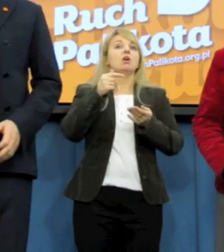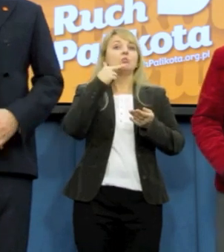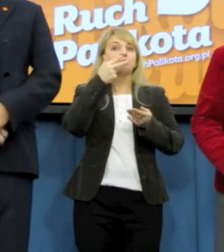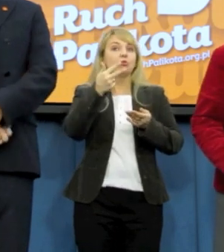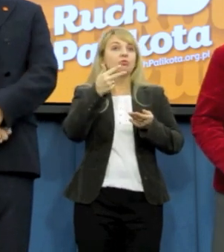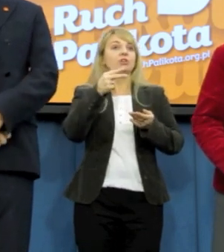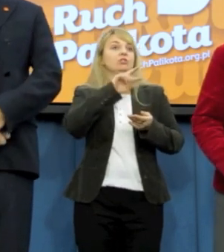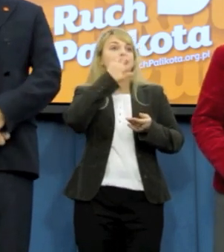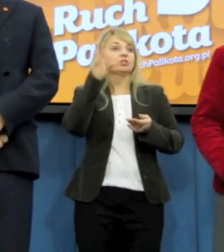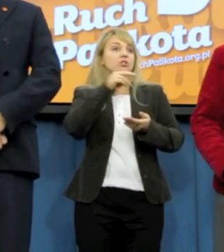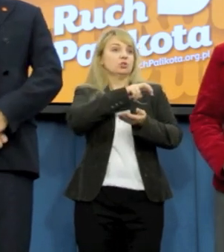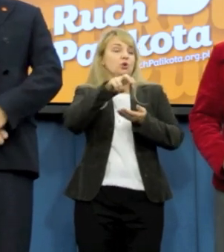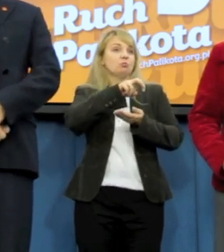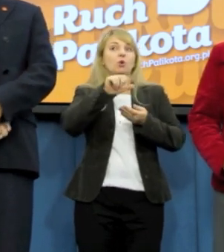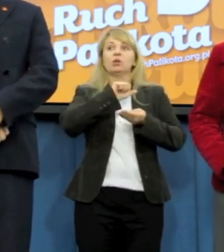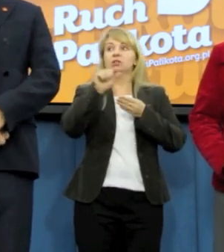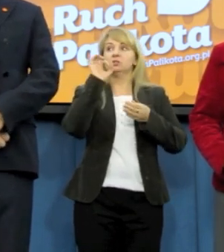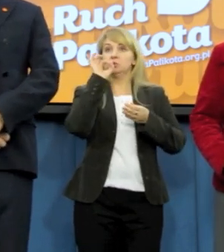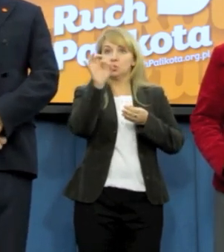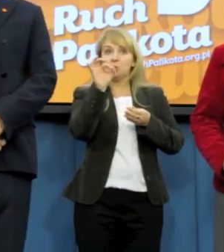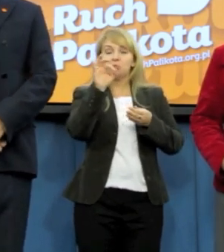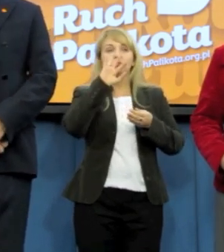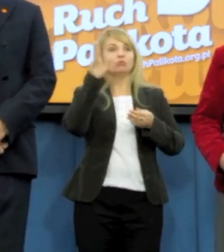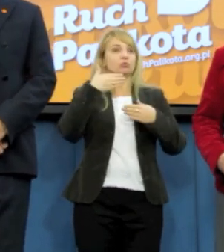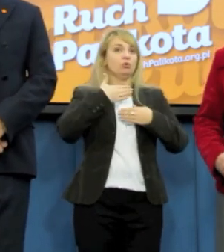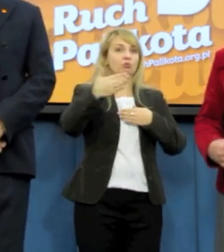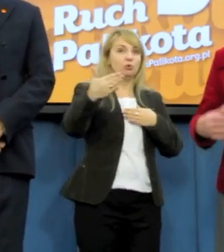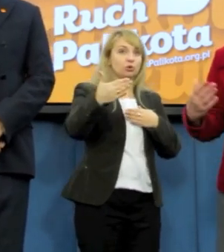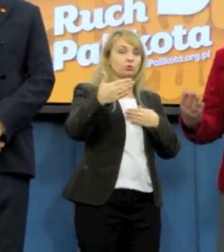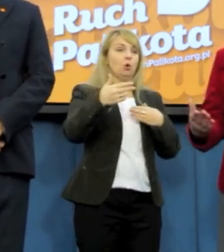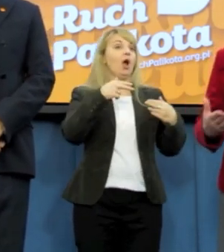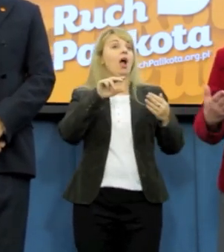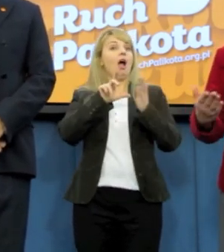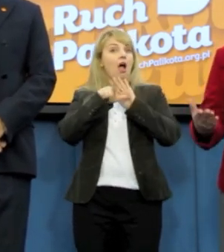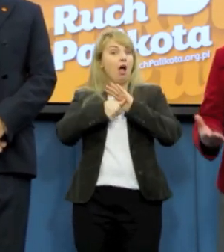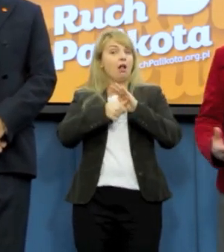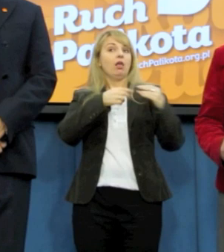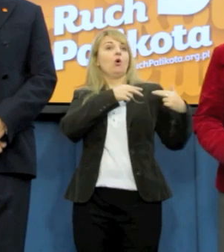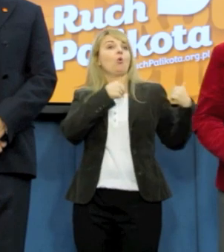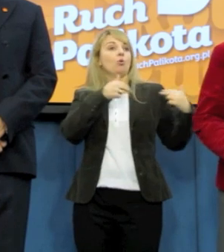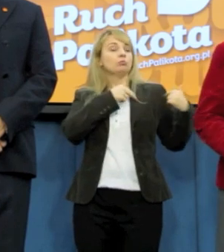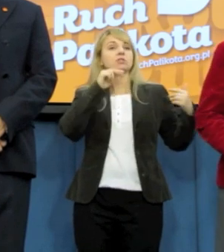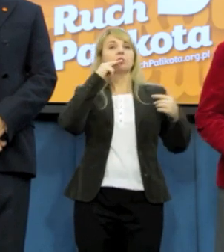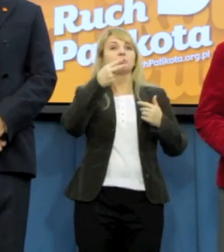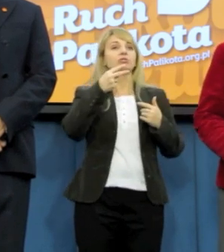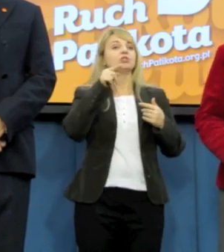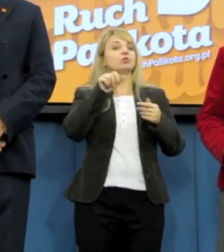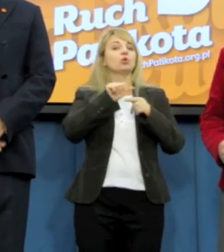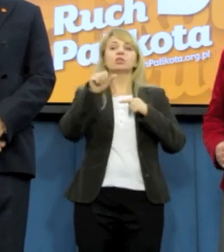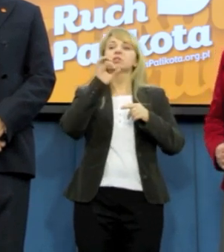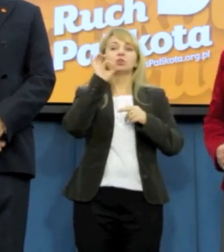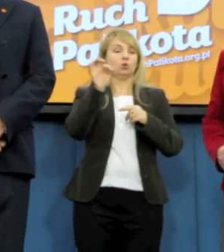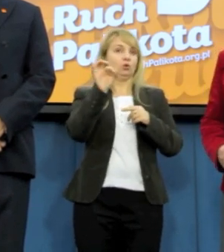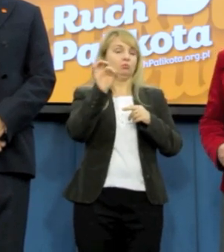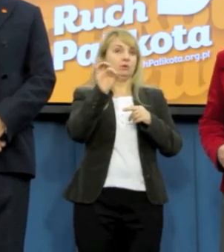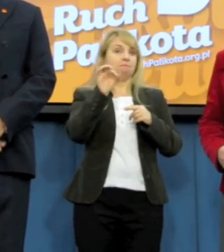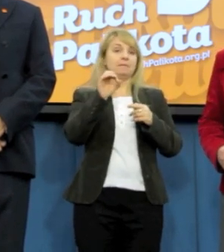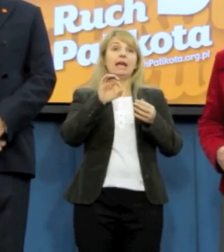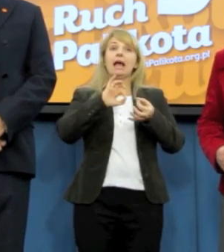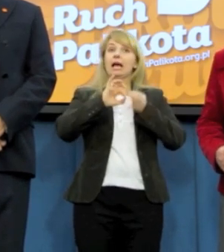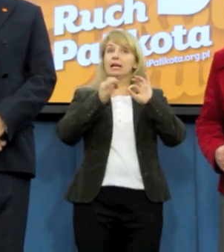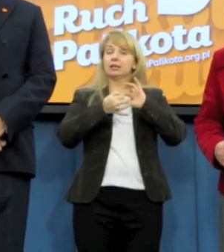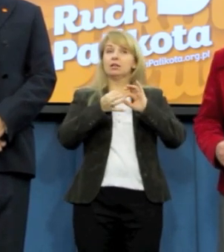tego, że one są dopuszczalne. Uznała za niedopuszczalne i wtedy okazało się, że gdyby Marszałkini Kopacz